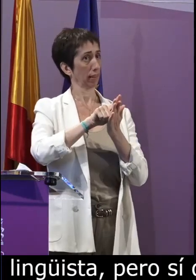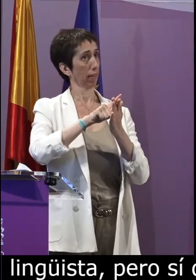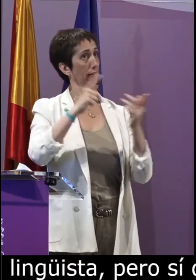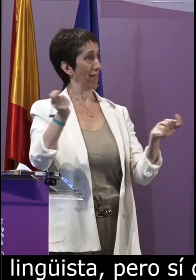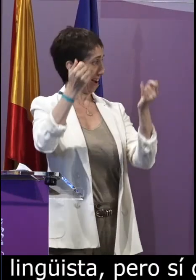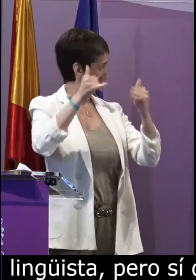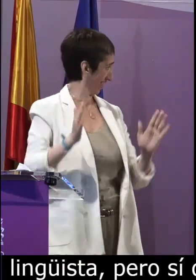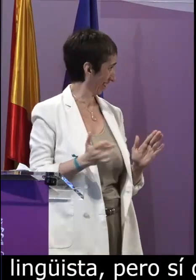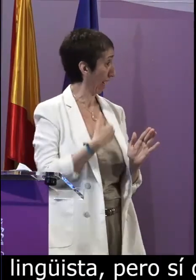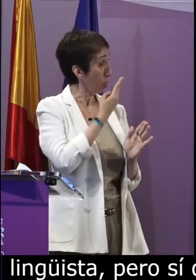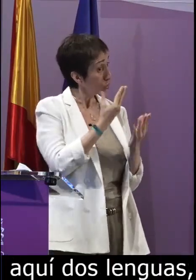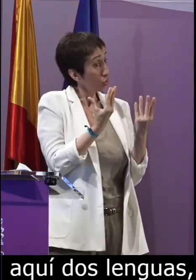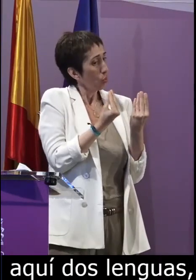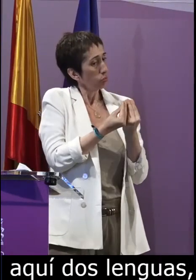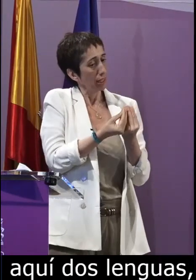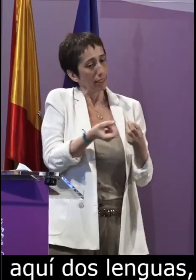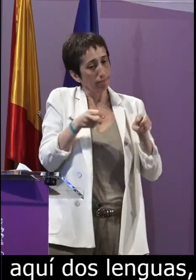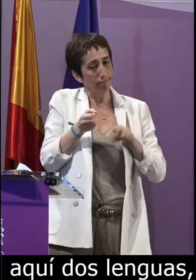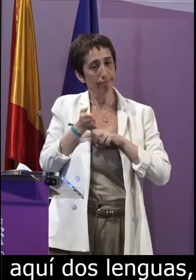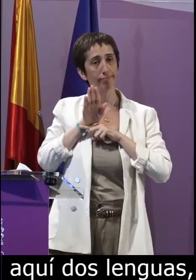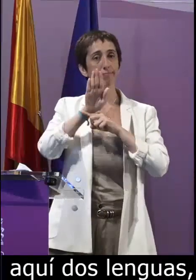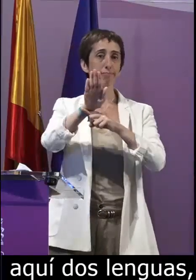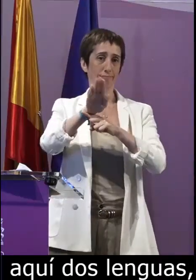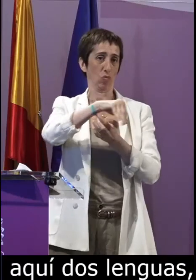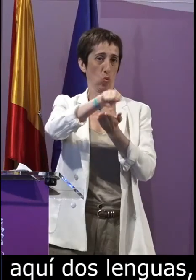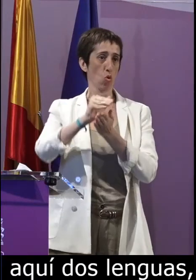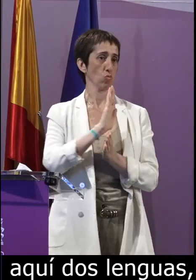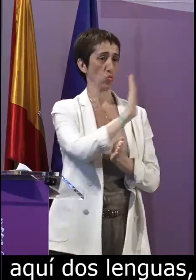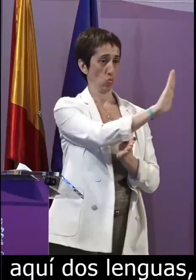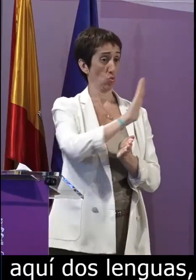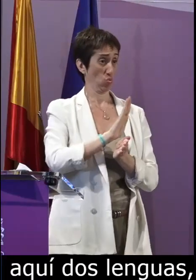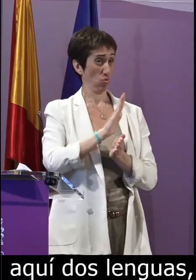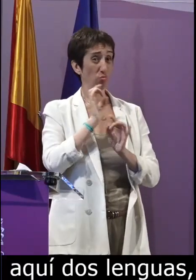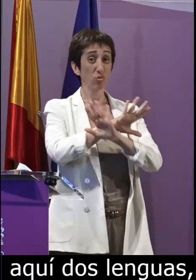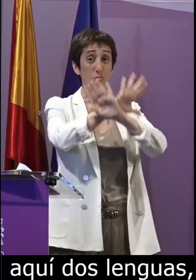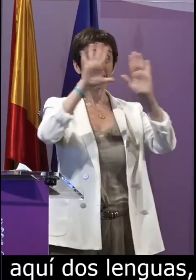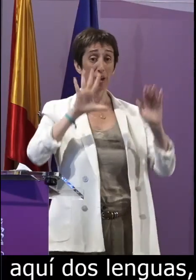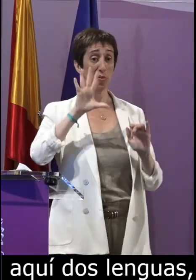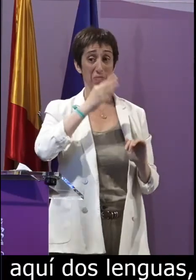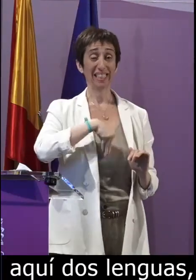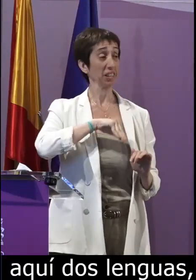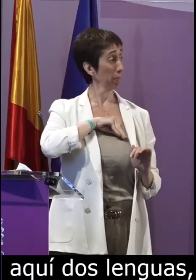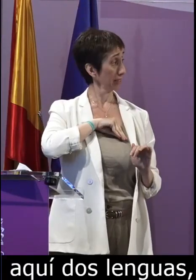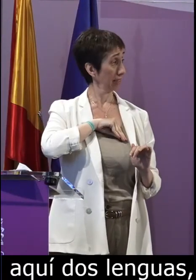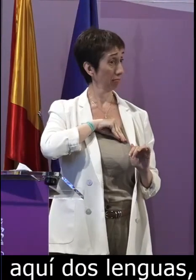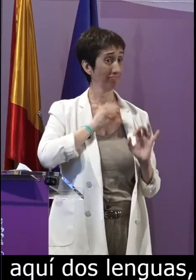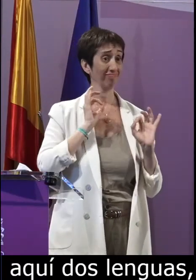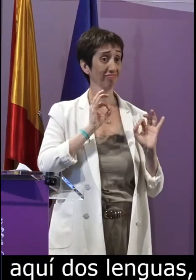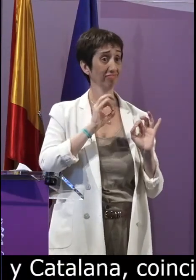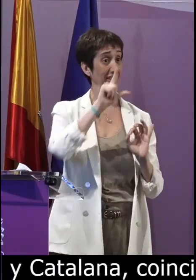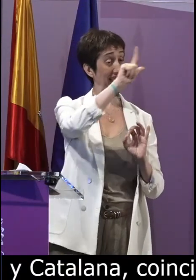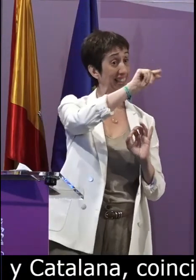del Día Nacional de estas dos lenguas que las dos vayan de la mano y presenten conjuntamente sus corpus